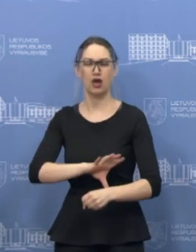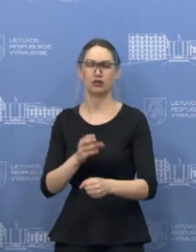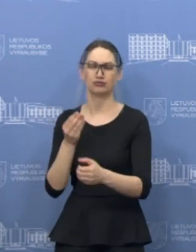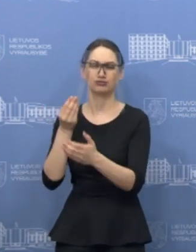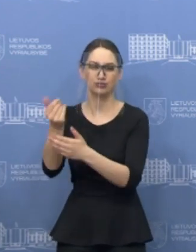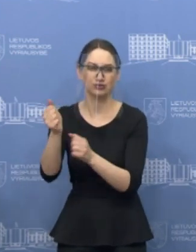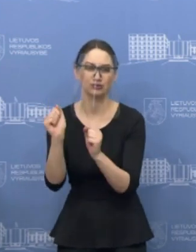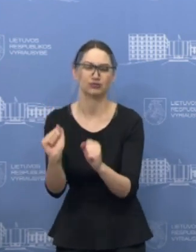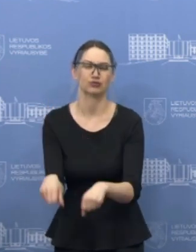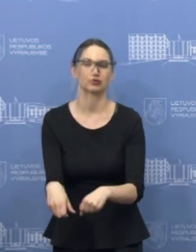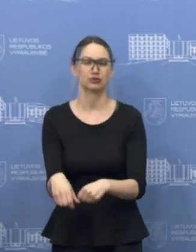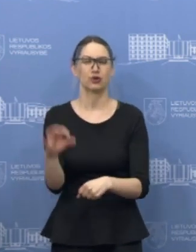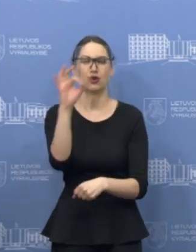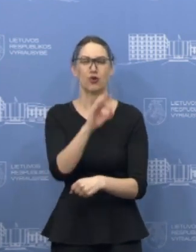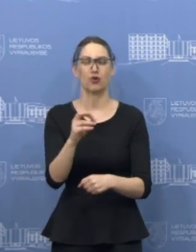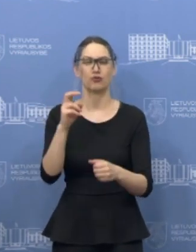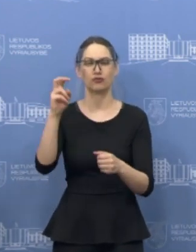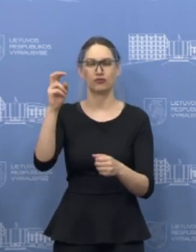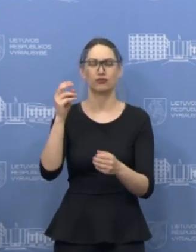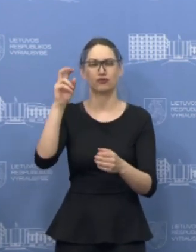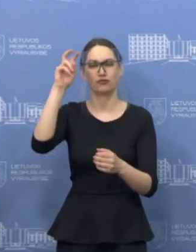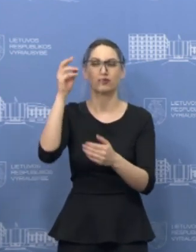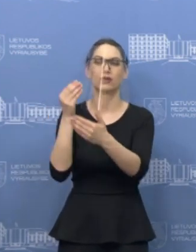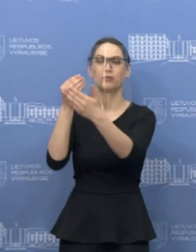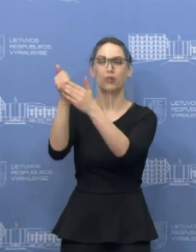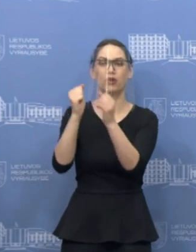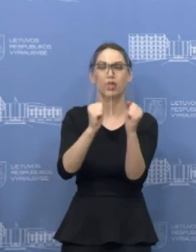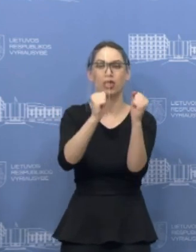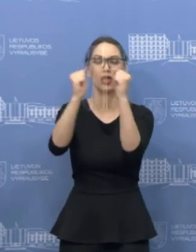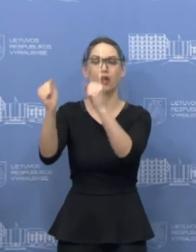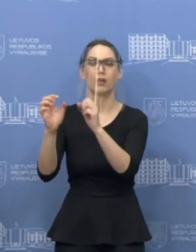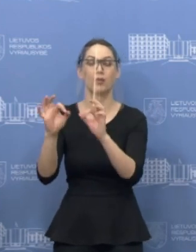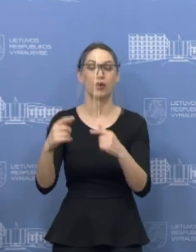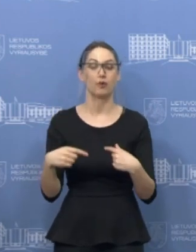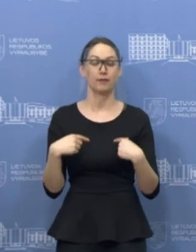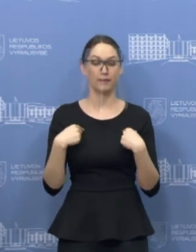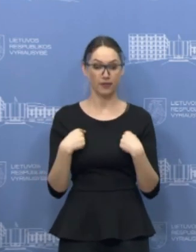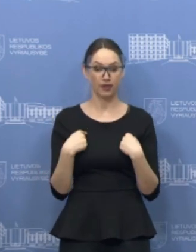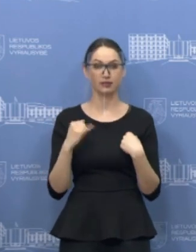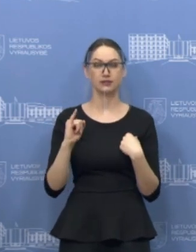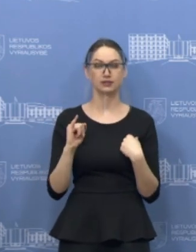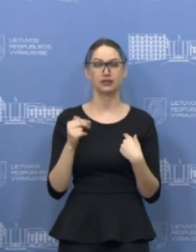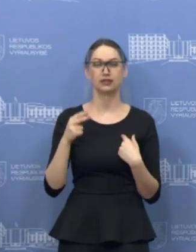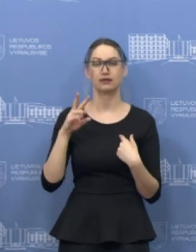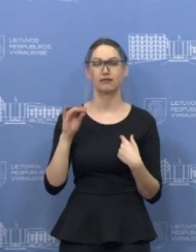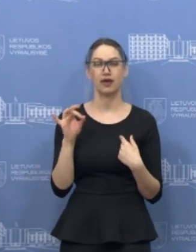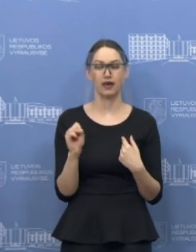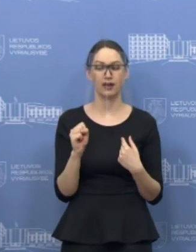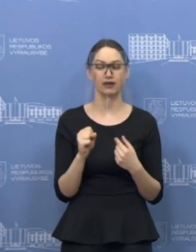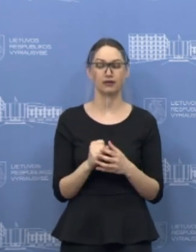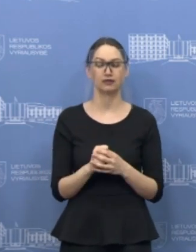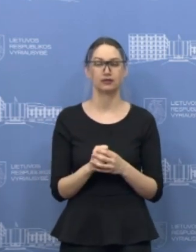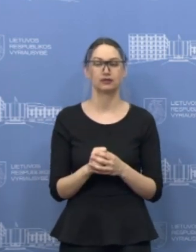yra suradusi daug sprendimų dėl mokesčių atidėjimo, o mes pasirūpinsime tomis